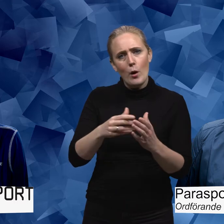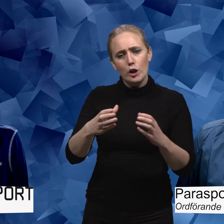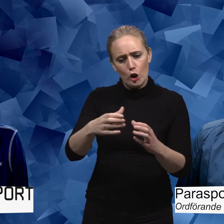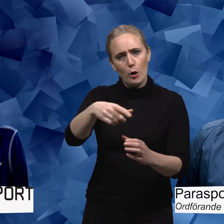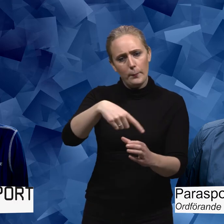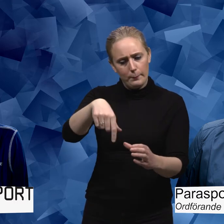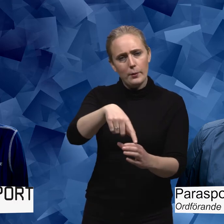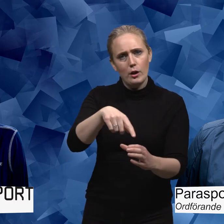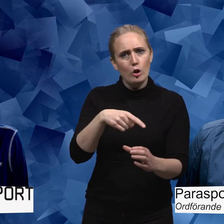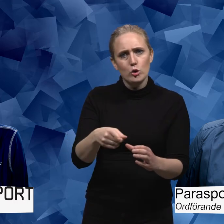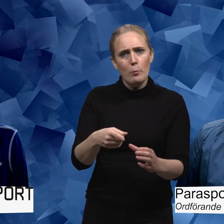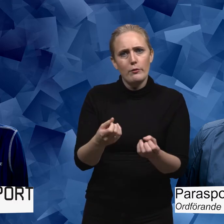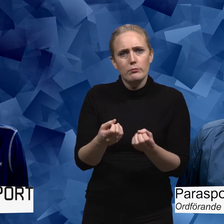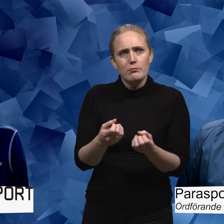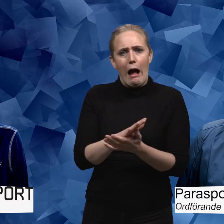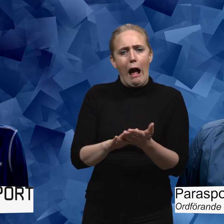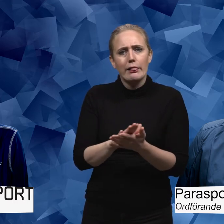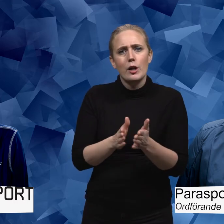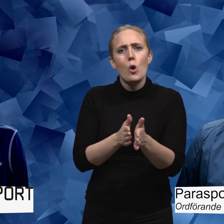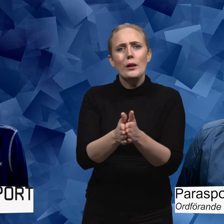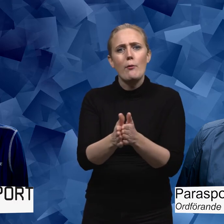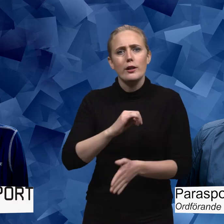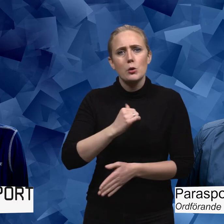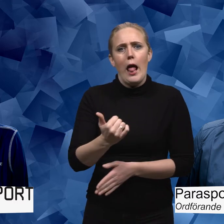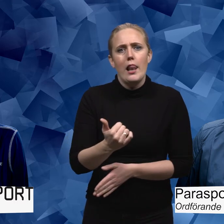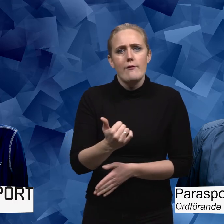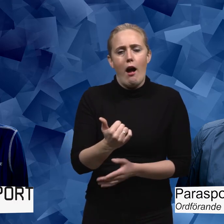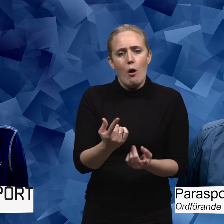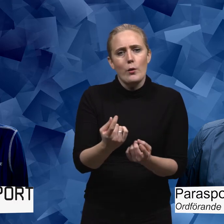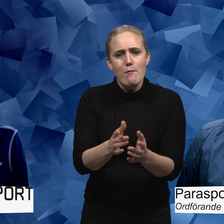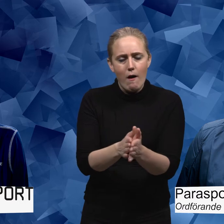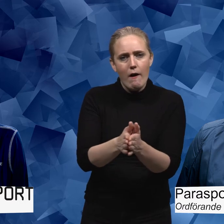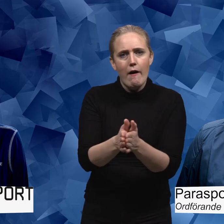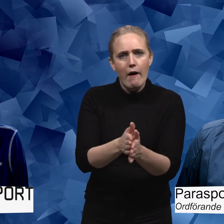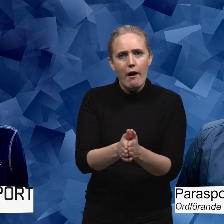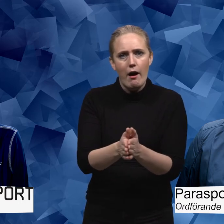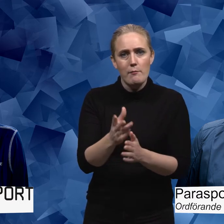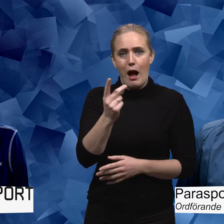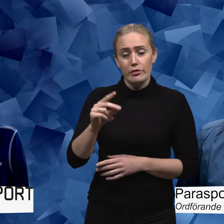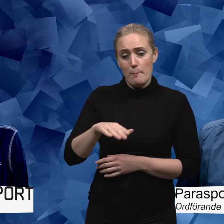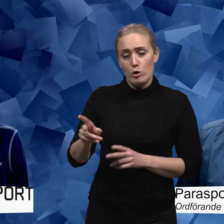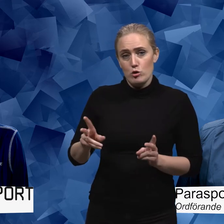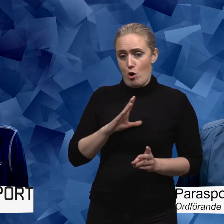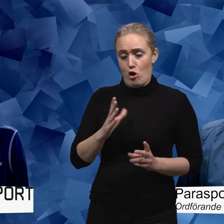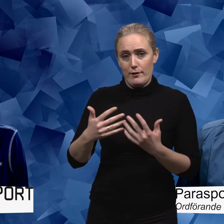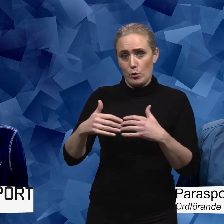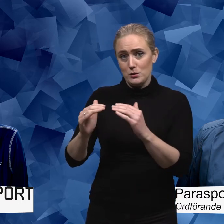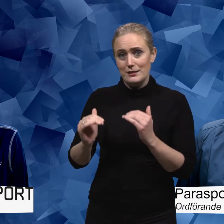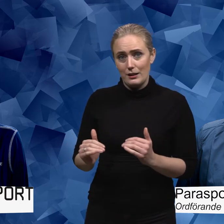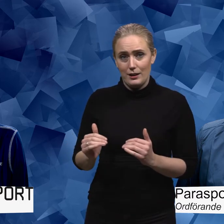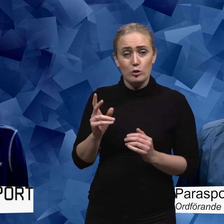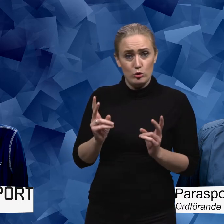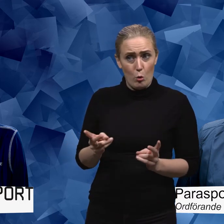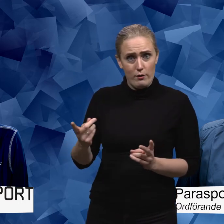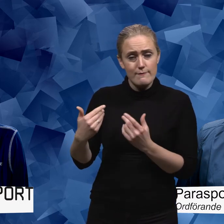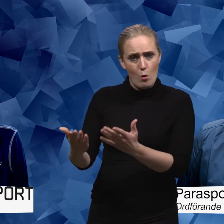här målgruppen de får inte riktigt utmana sig själva på samma sätt som barn utan funktionsnedsättning. Jag håller med